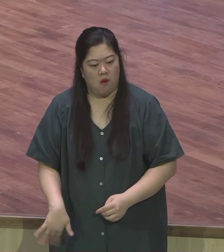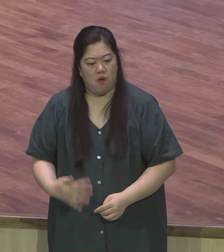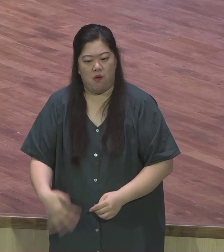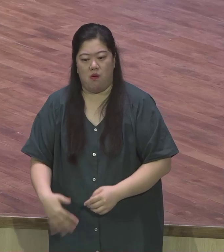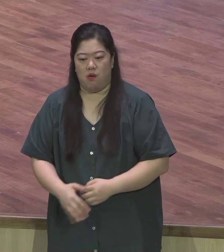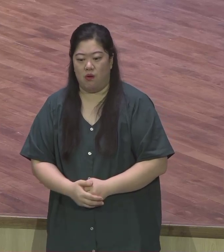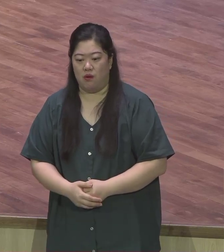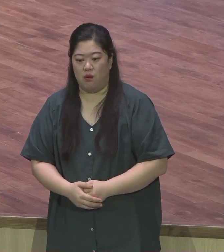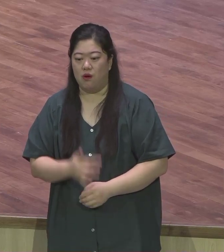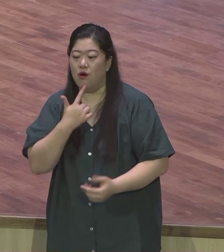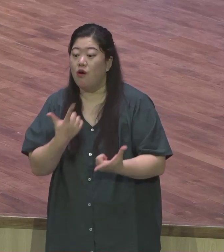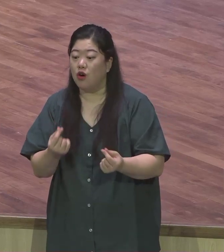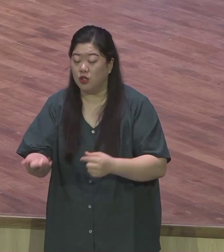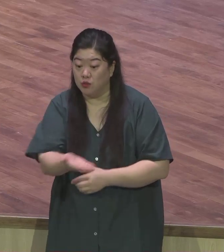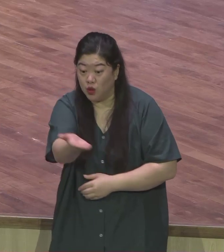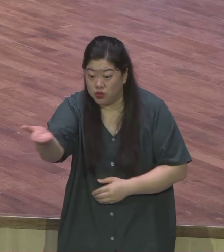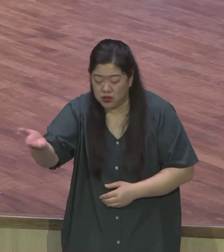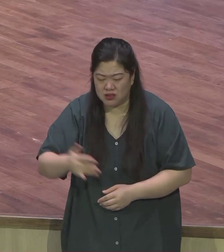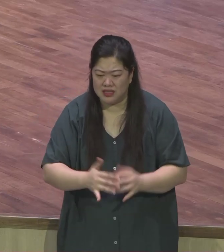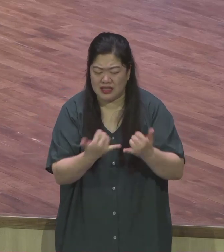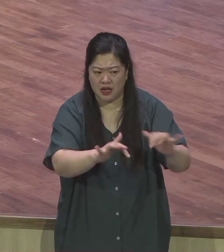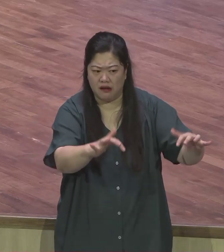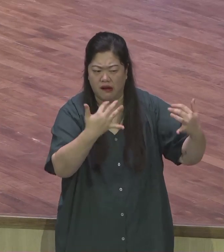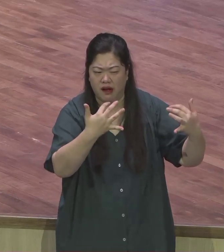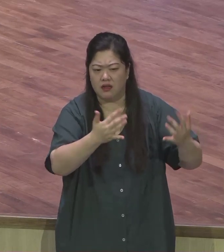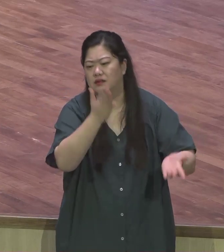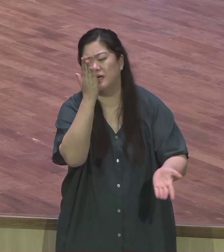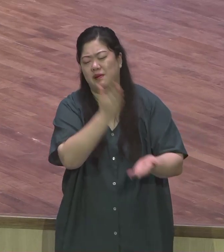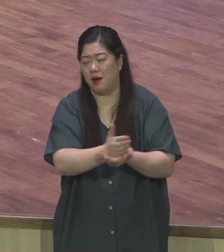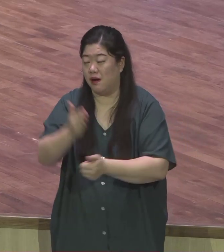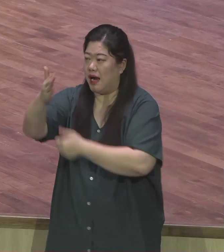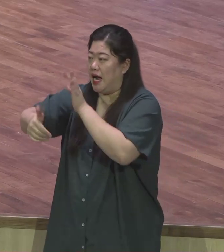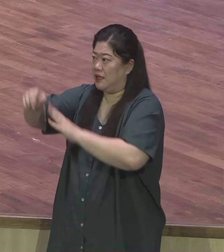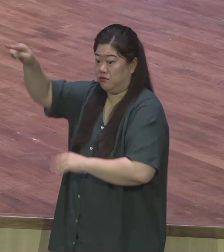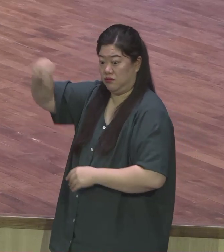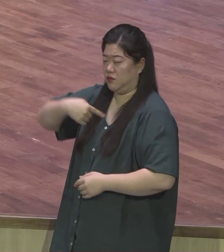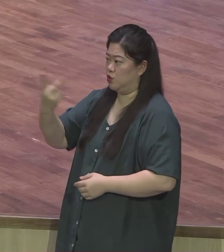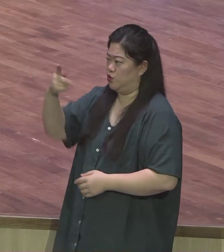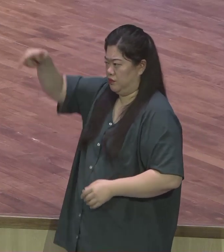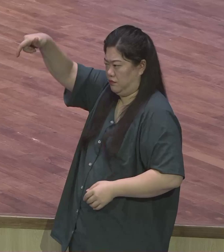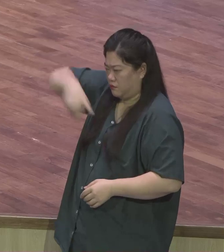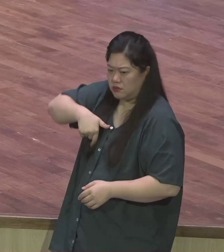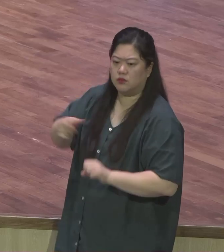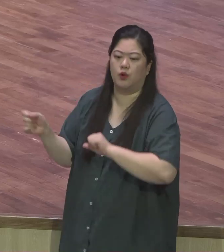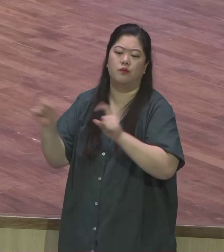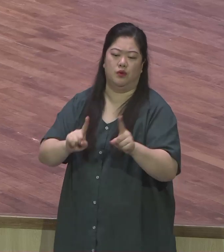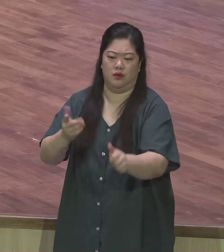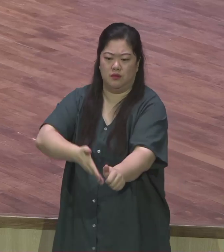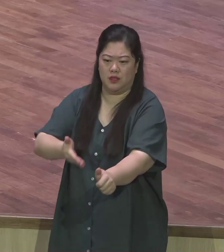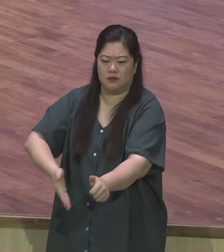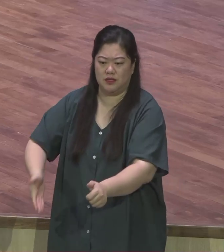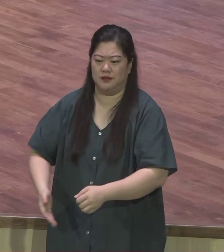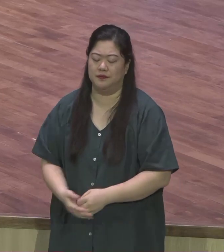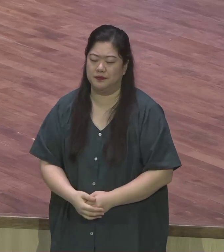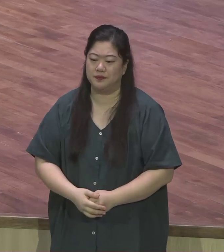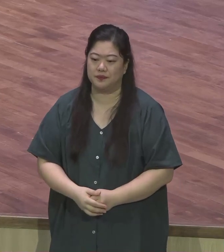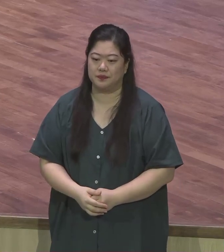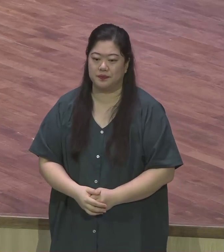창세기 3장 사건으로 말미암아 하나님의 자리에 다른 사람을 두기 시작했습니다 하나님의